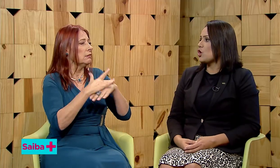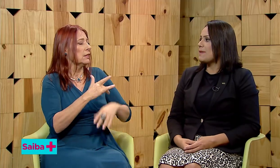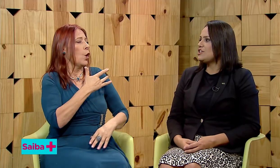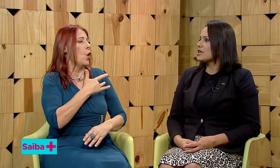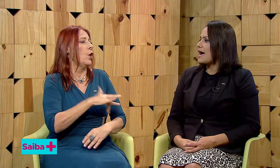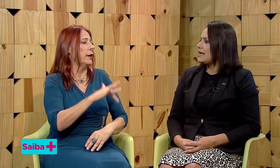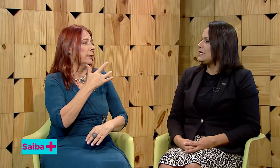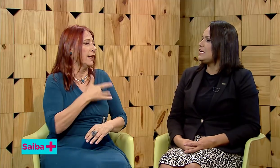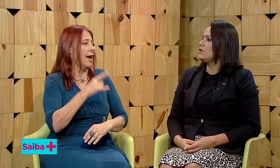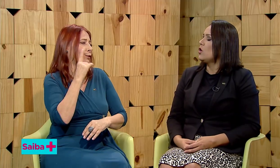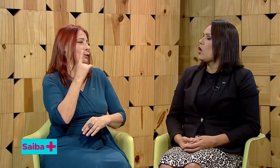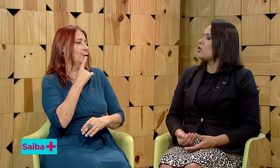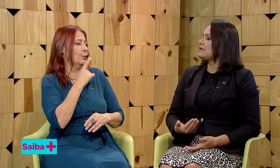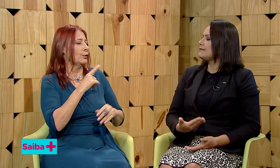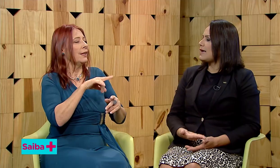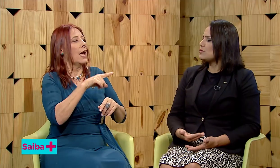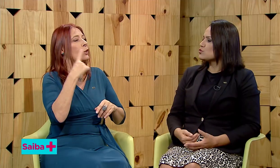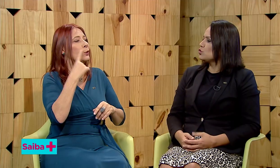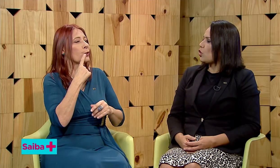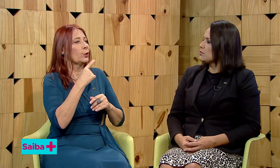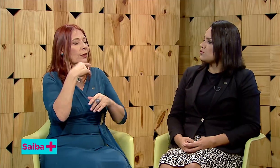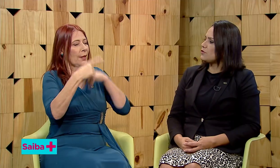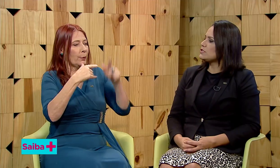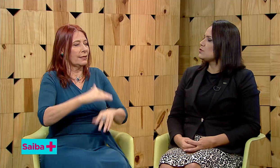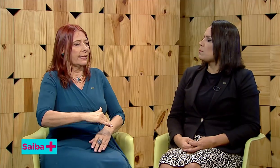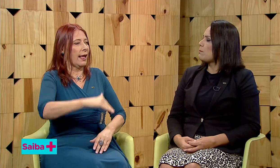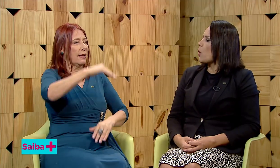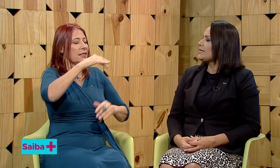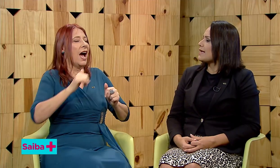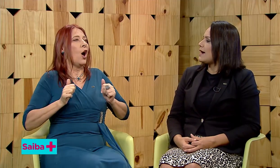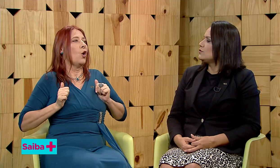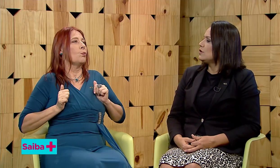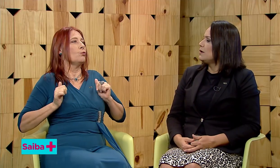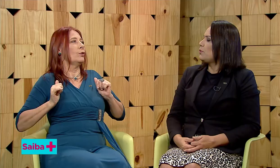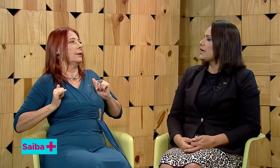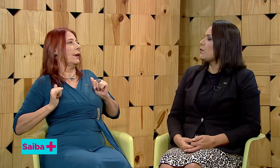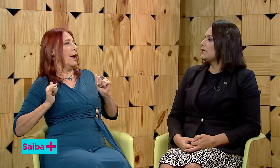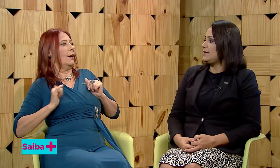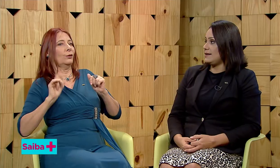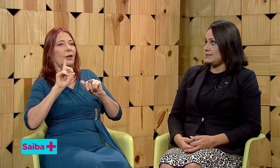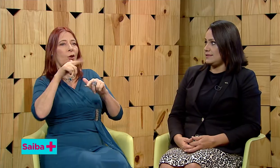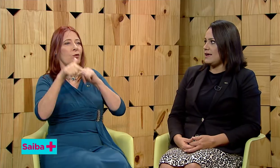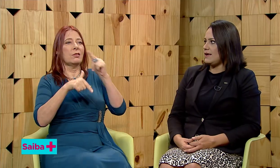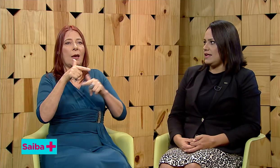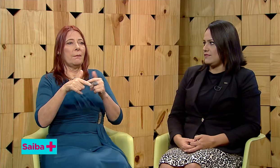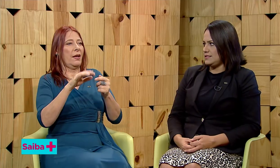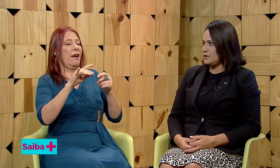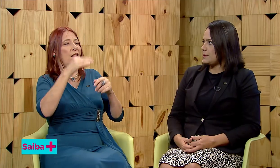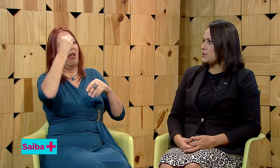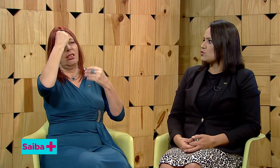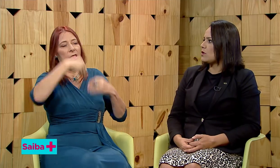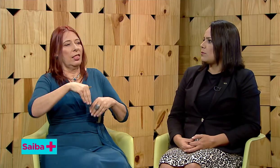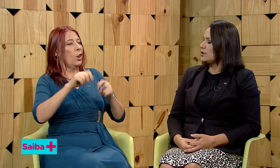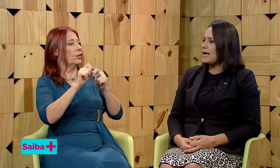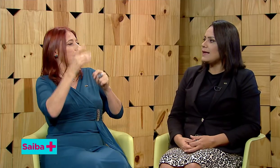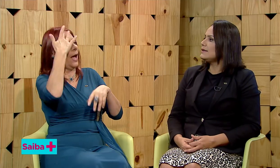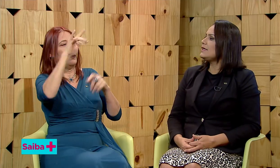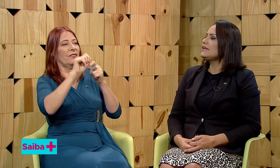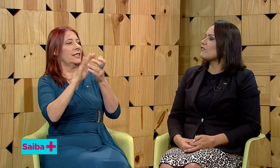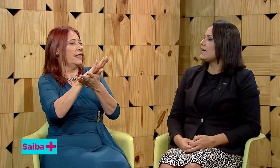somente carinho, ou tratar o surdo como se fosse um coitado. Porque quando ele crescer, ele vai ser uma pessoa acomodada e não vai